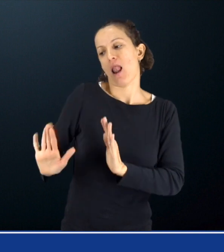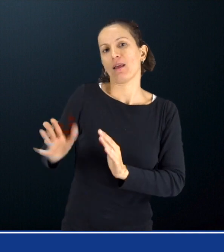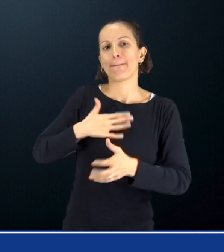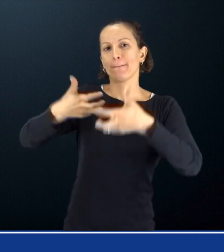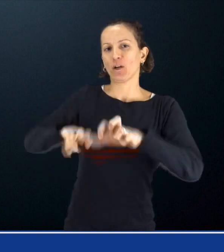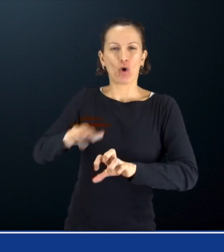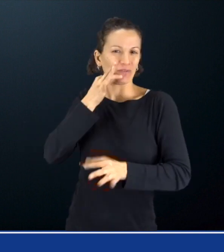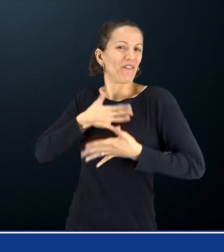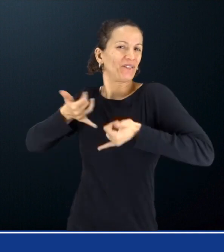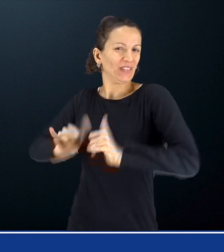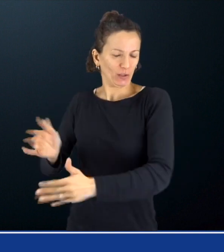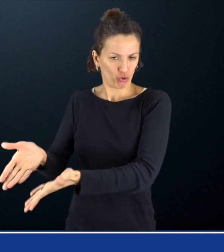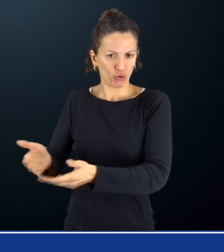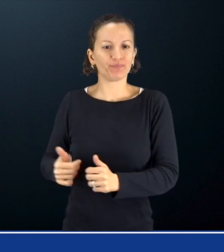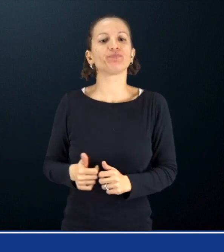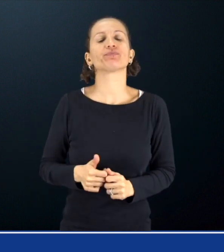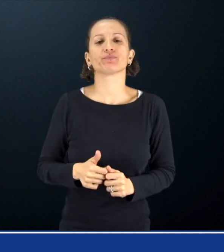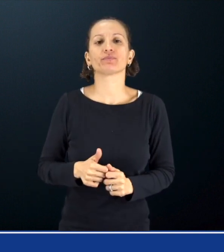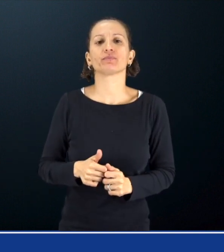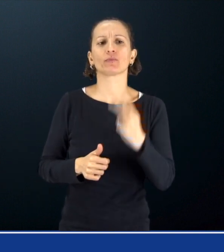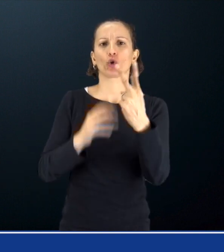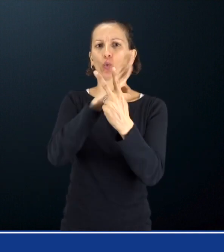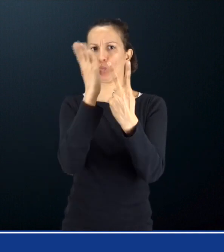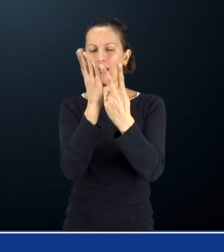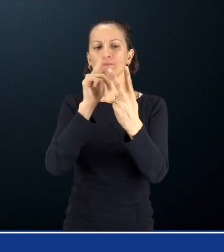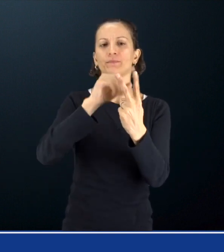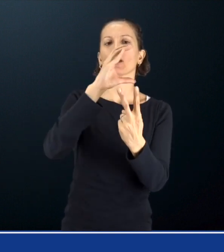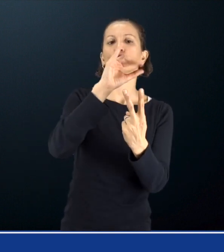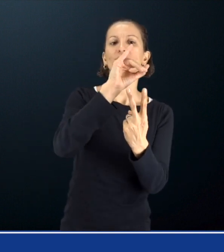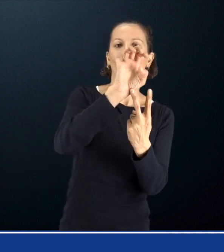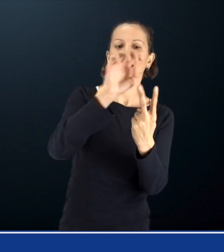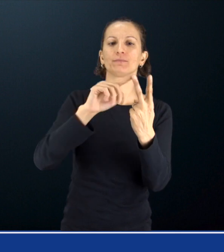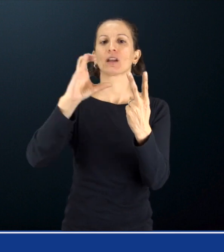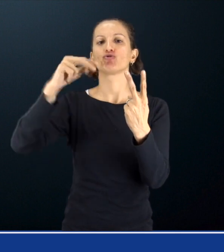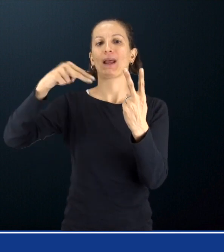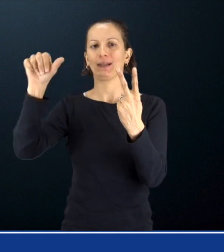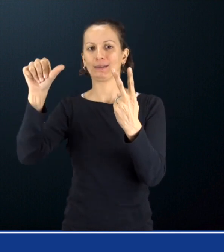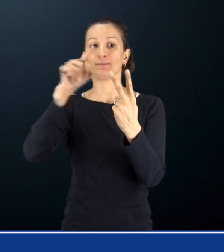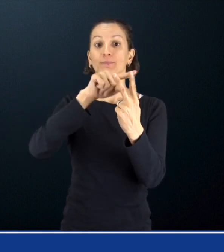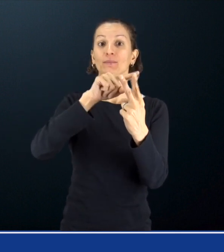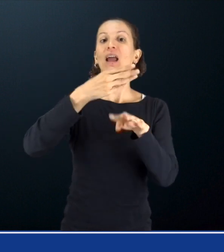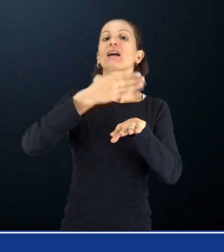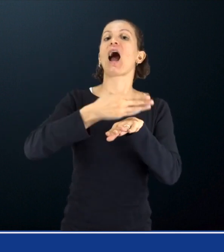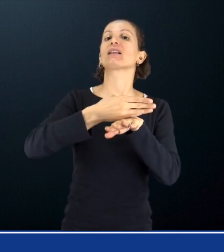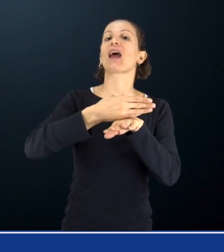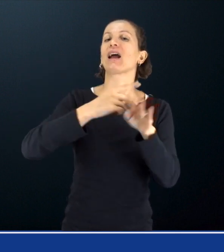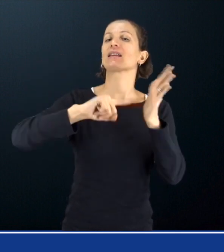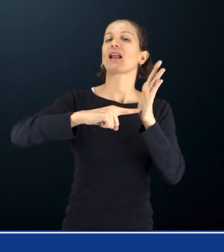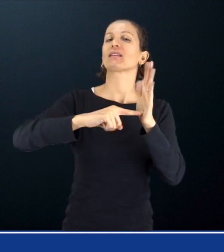CIE, carta d'identità elettronica, oppure CNS, carta nazionale servizi